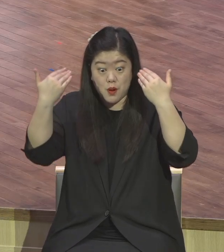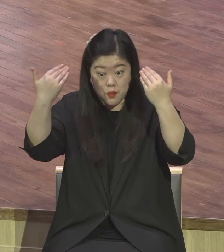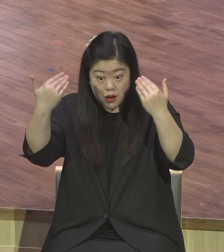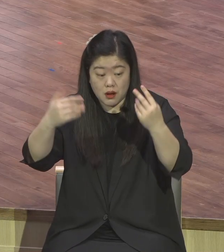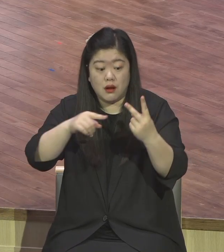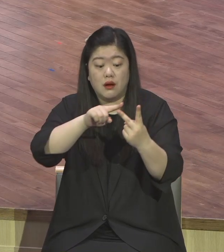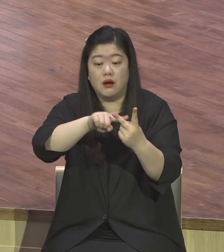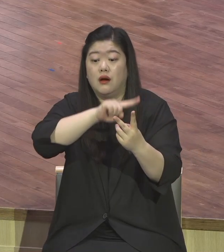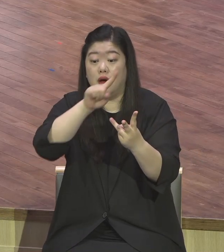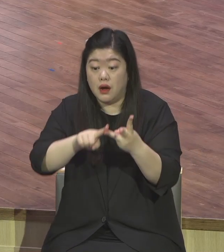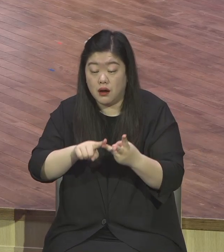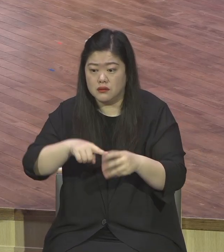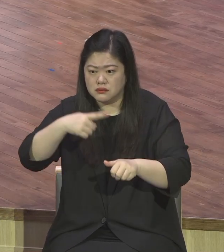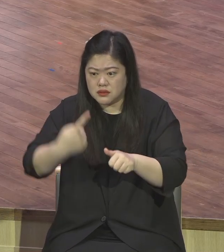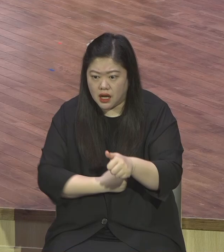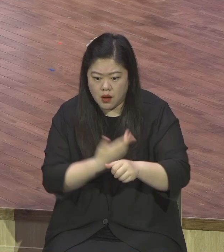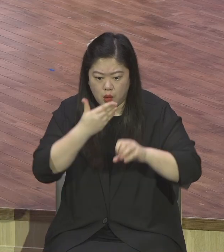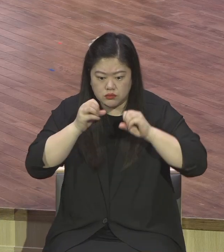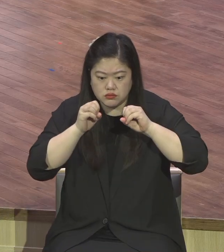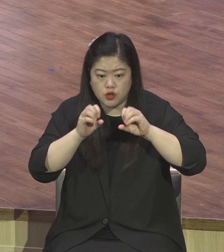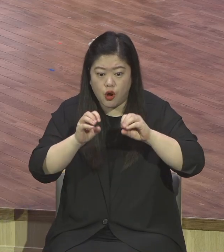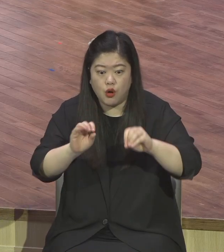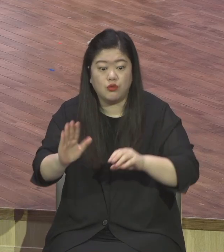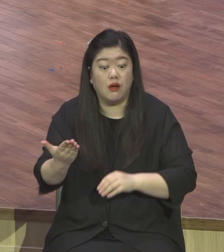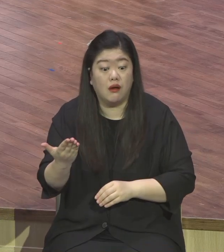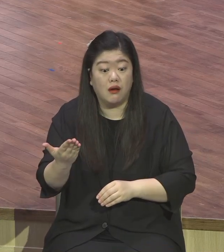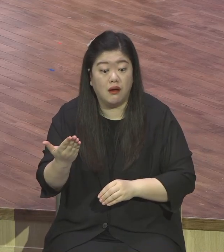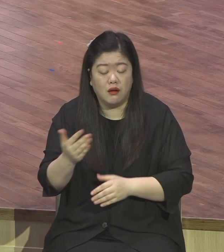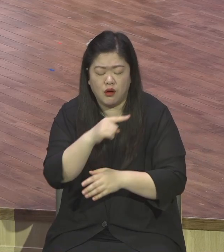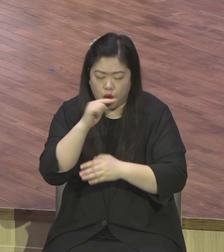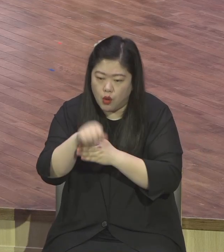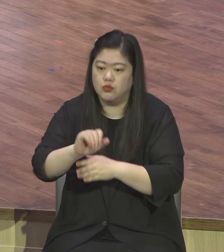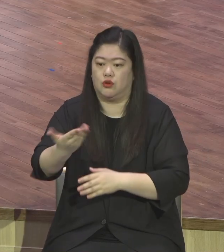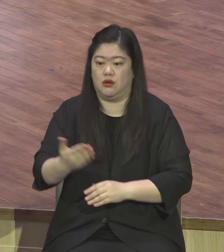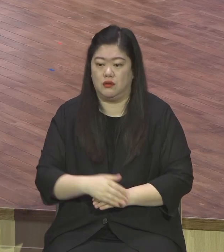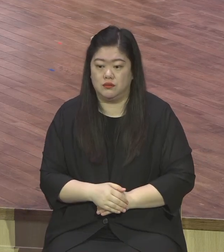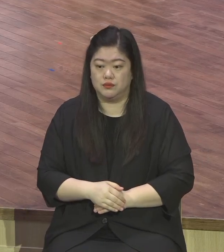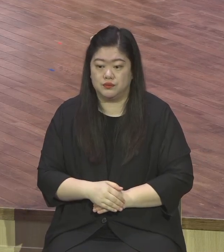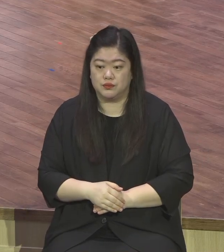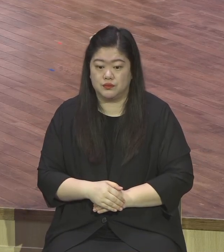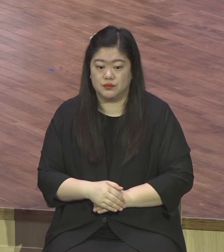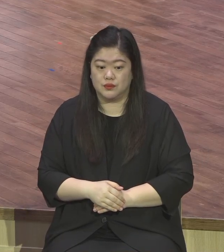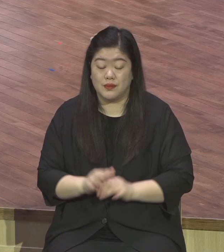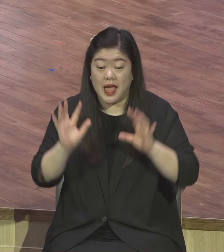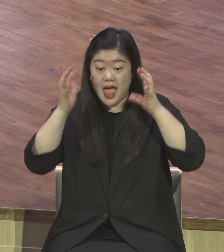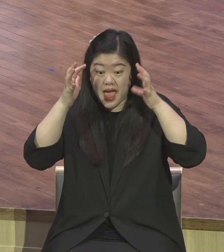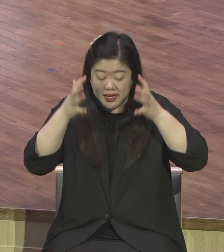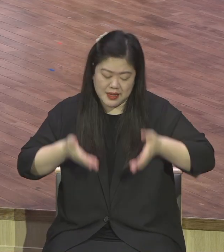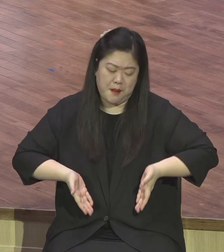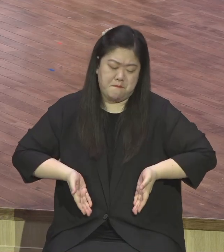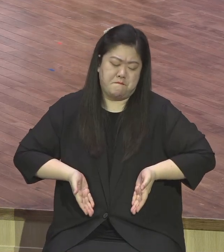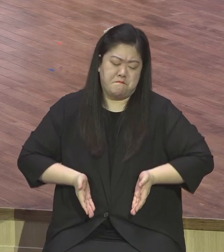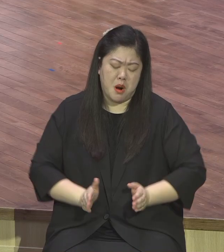아이가 태어나서 자라잖아요 성장하자는 자라는 학교를 다니다가 뭐요? 직장 다니면서 직장 결혼해서